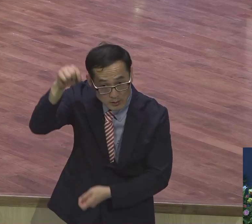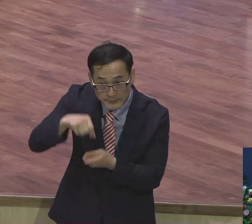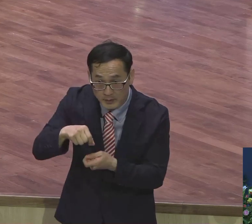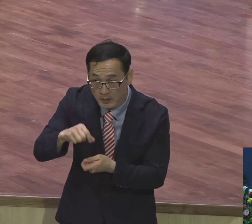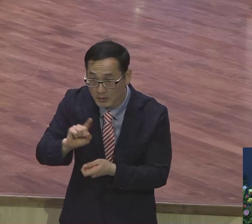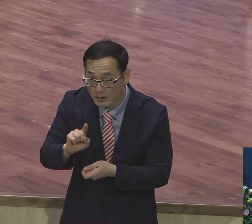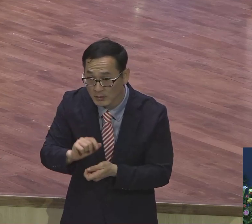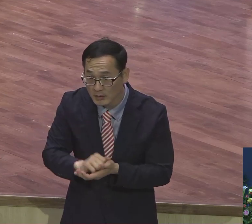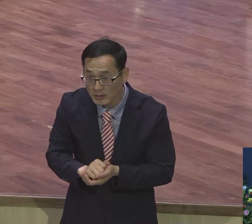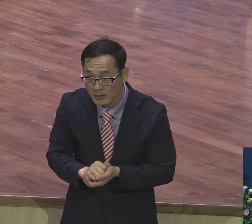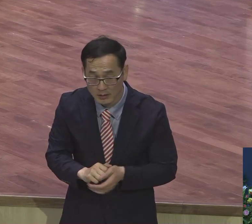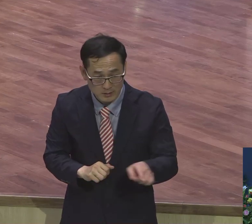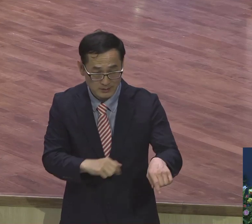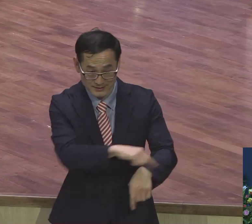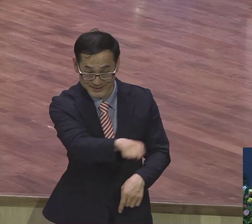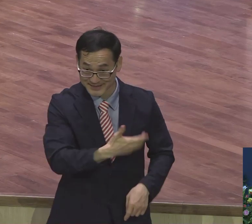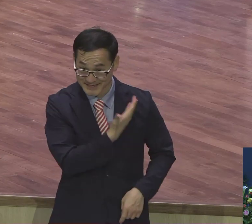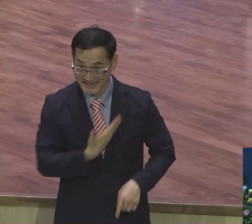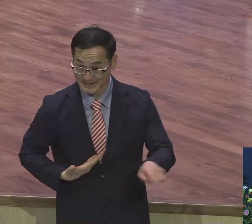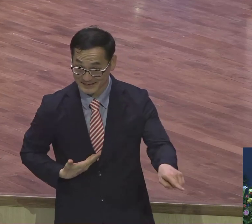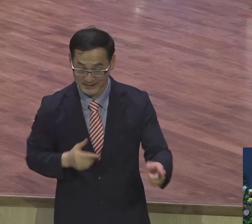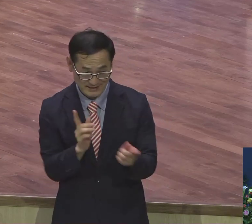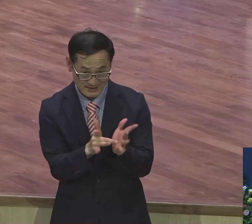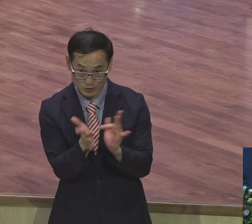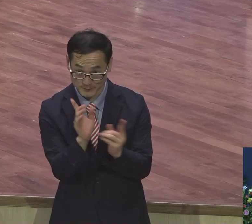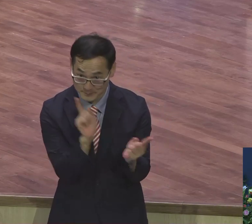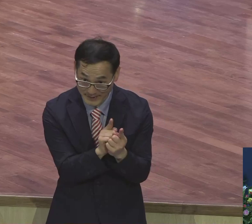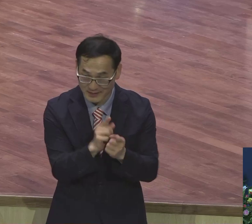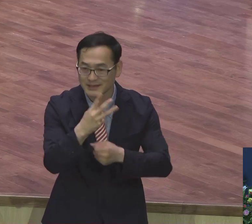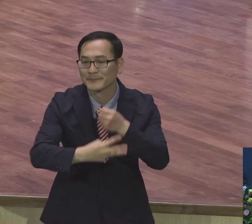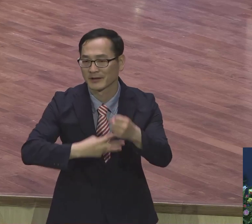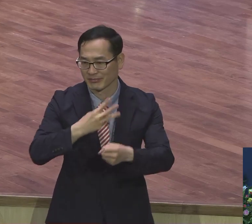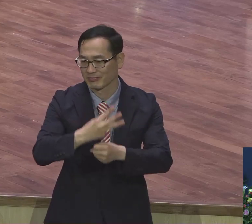이 제자들은요 예수님 만난 지가 3년밖에 안 돼요.